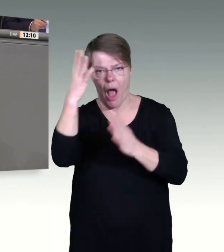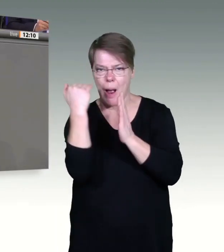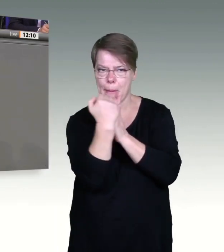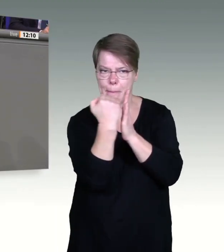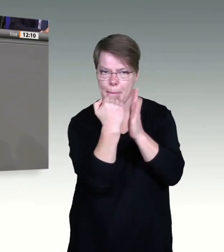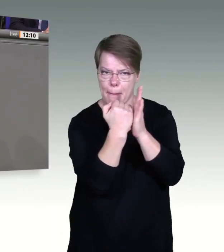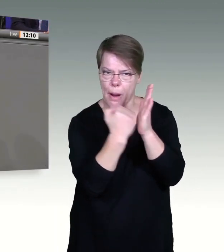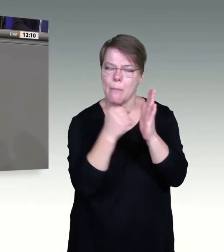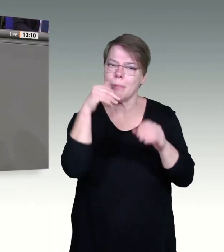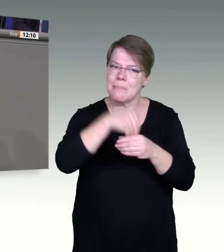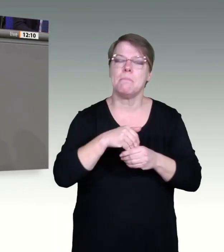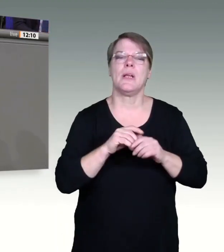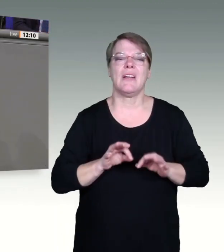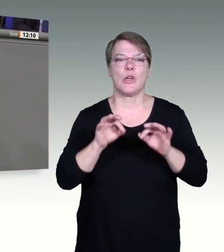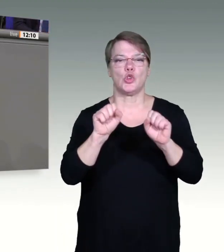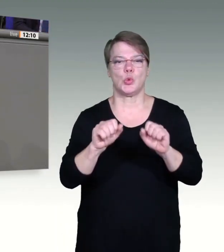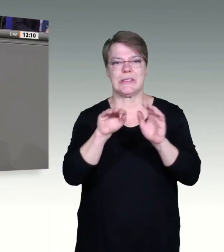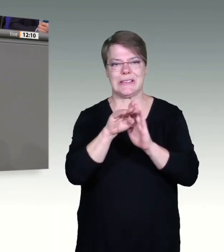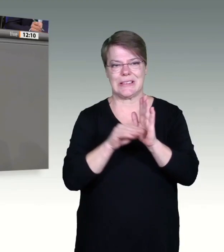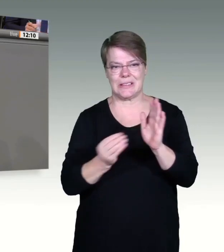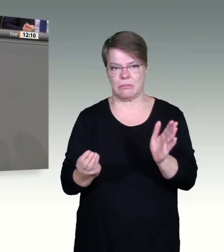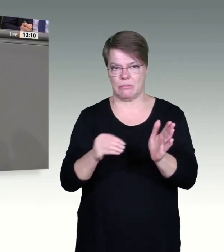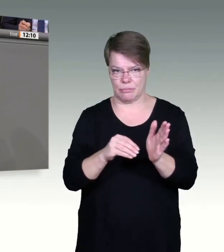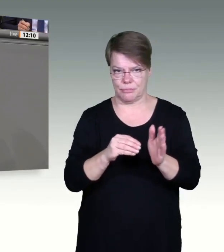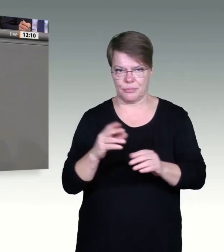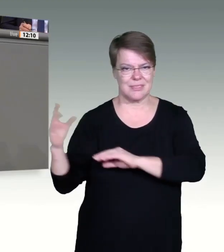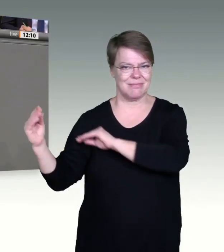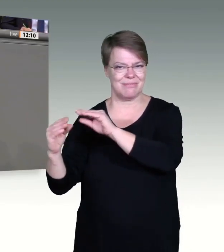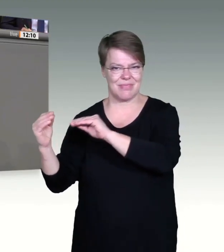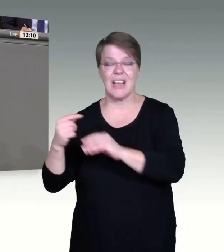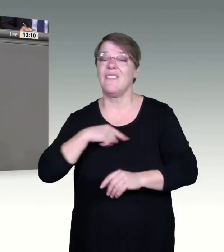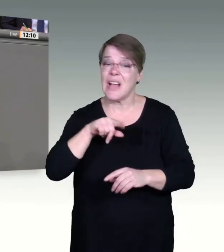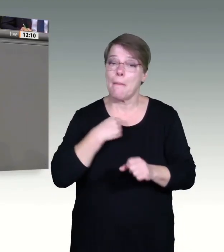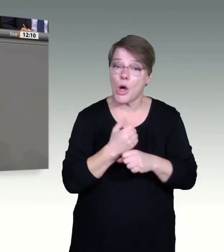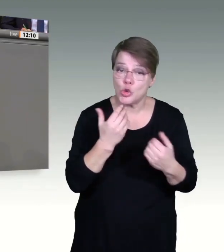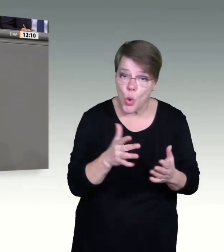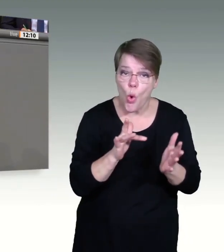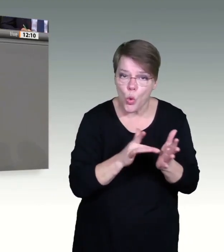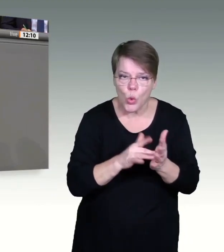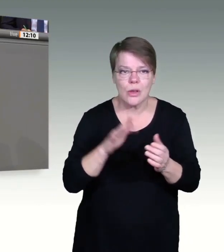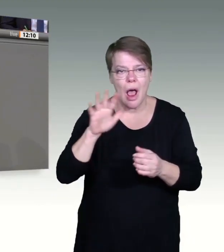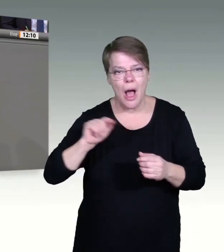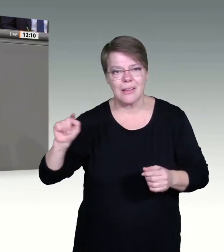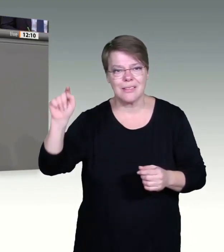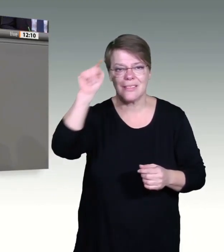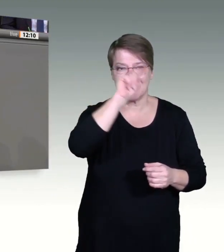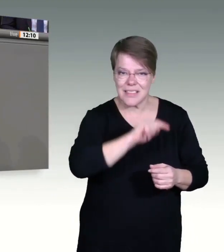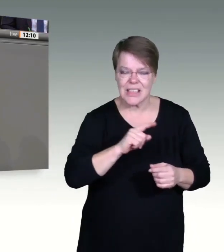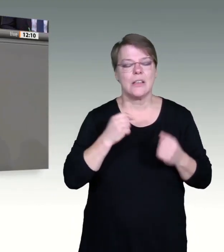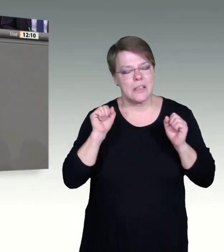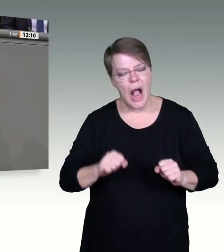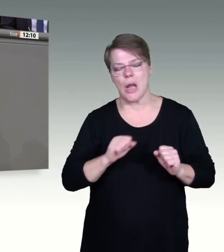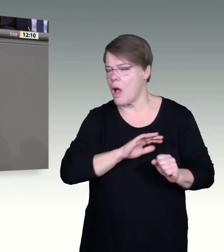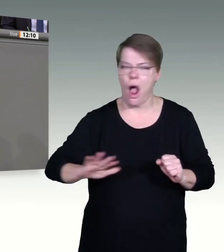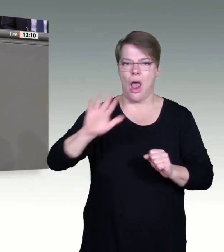Kultureinrichtungen, also auch Clubs und Diskotheken, schließen können, dass sie Veranstaltungen absagen können und dass darunter auch